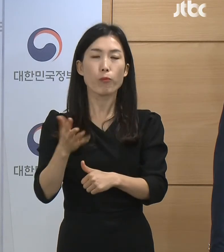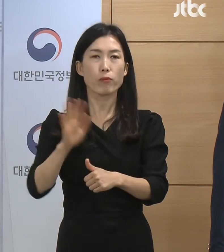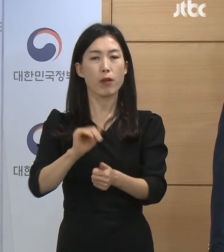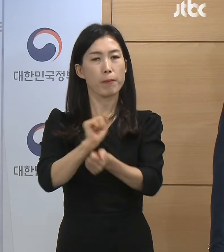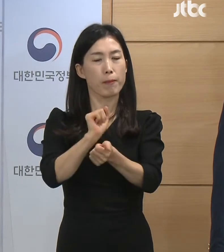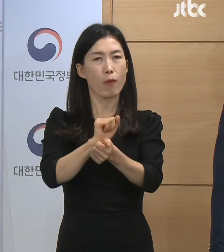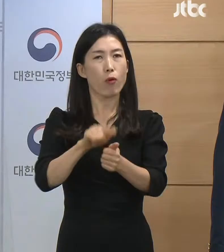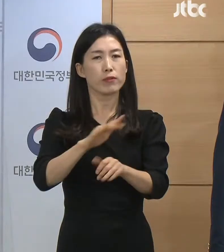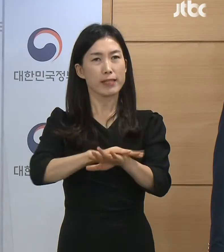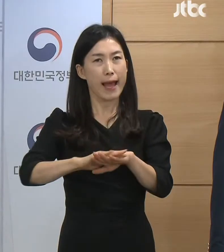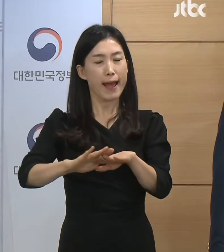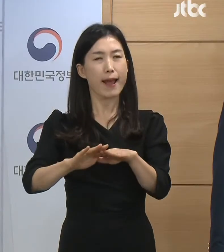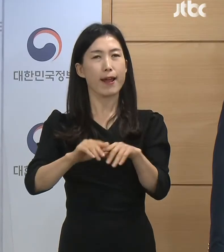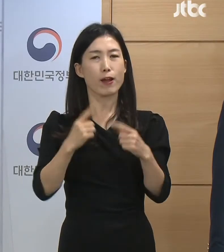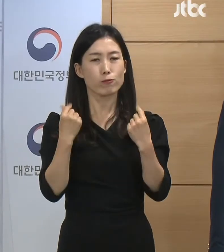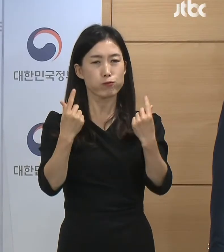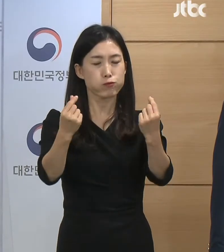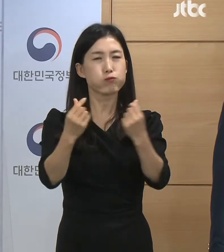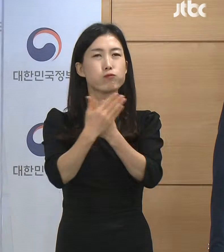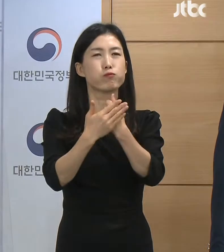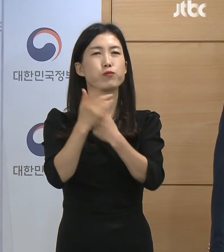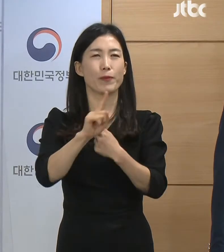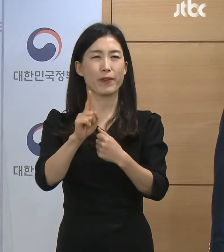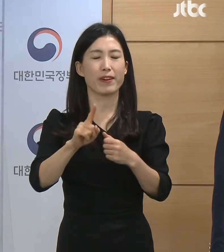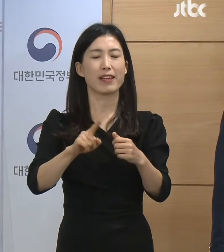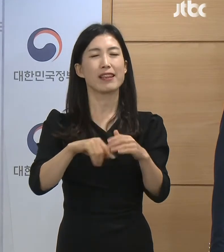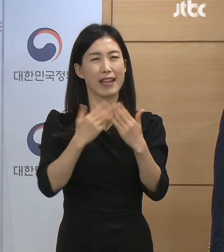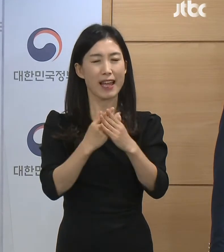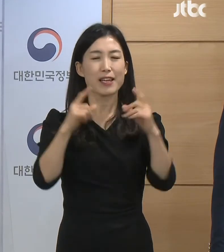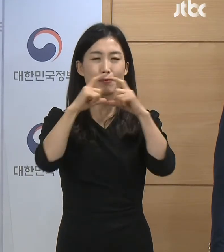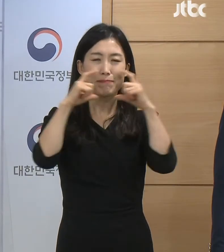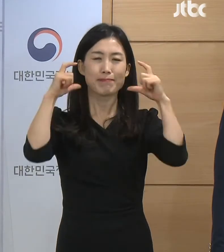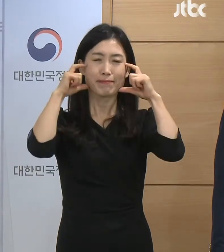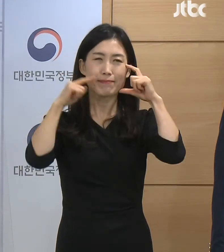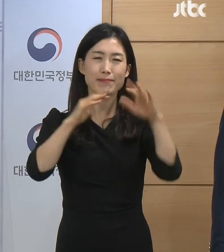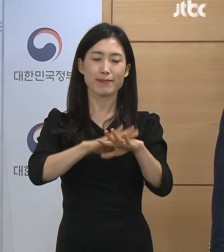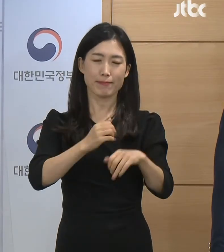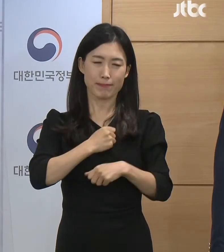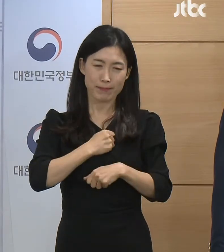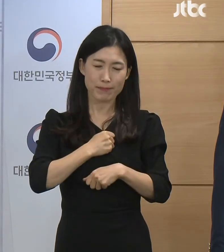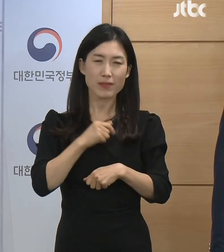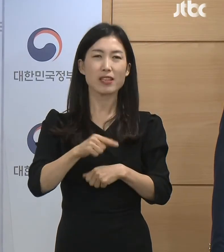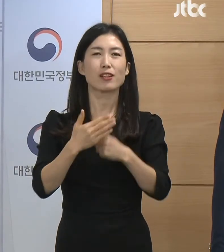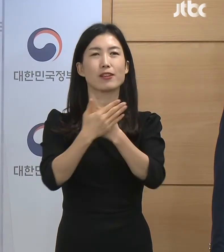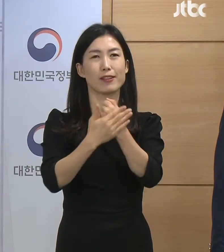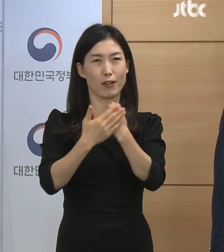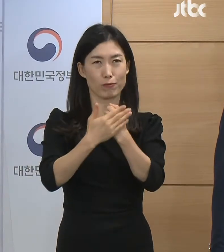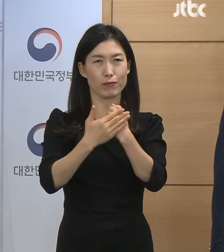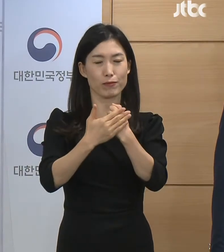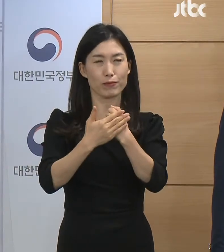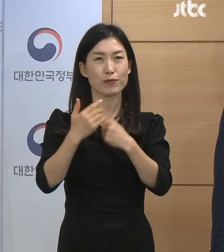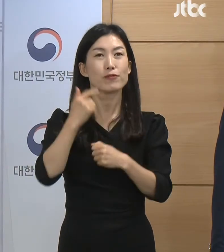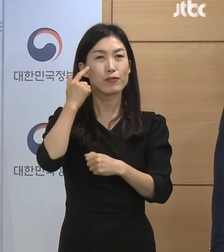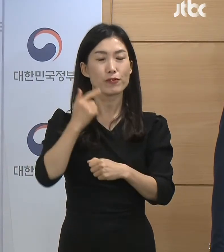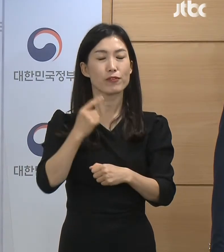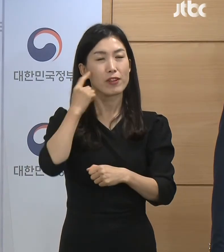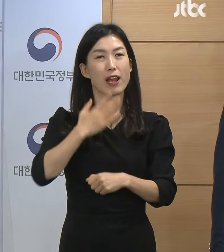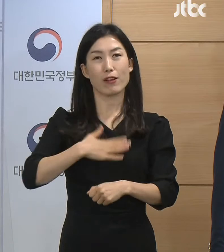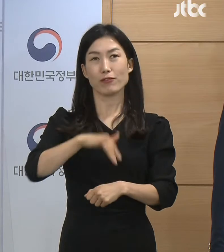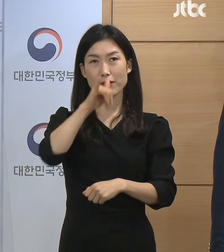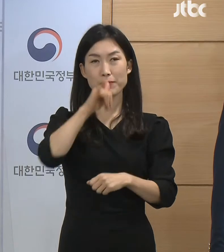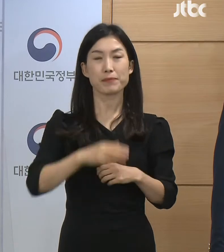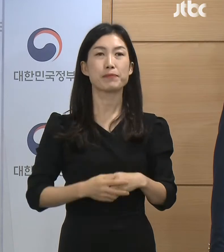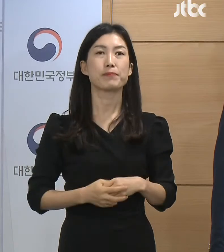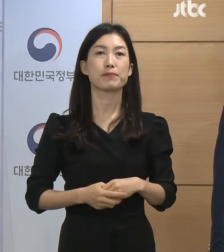현재까지 유지되고 있는 마스크 정책의 효과였던 것으로 평가되고 있습니다.